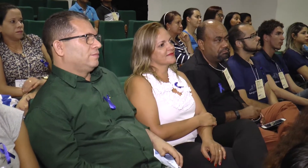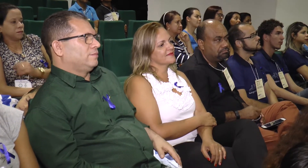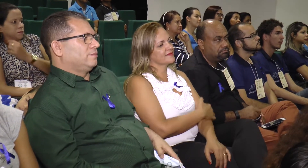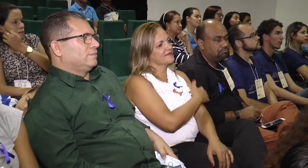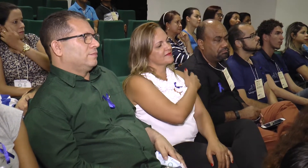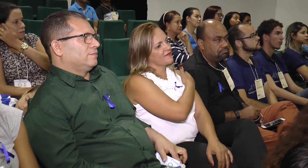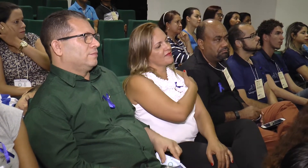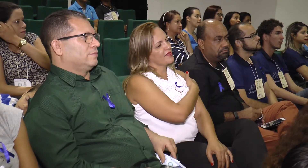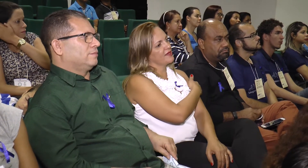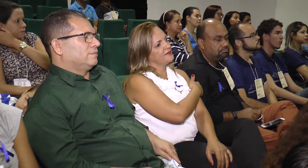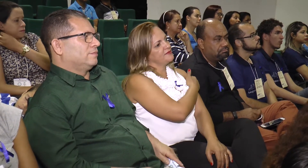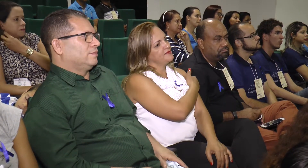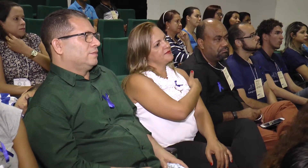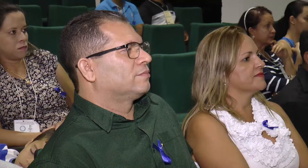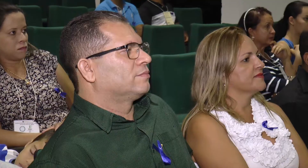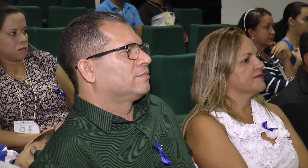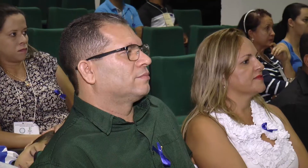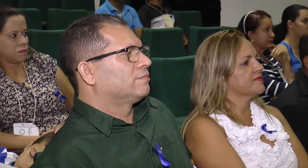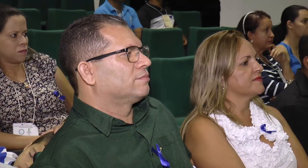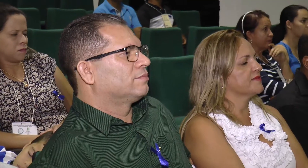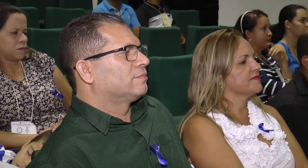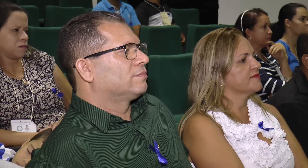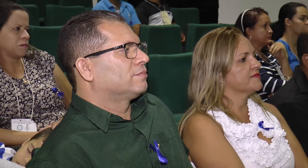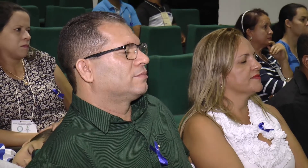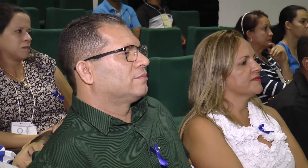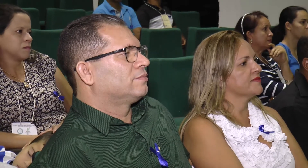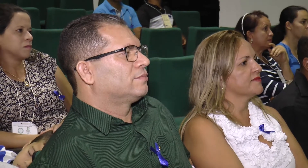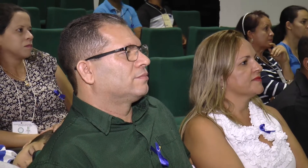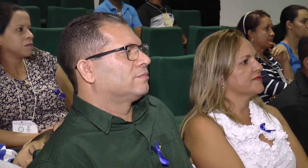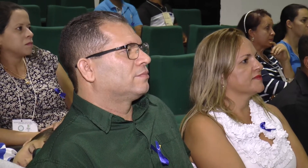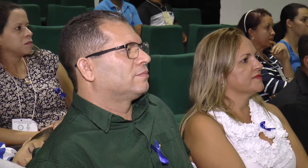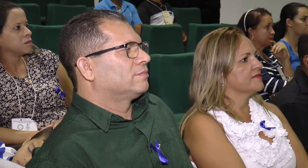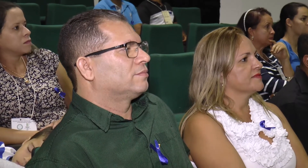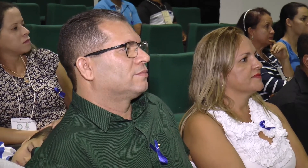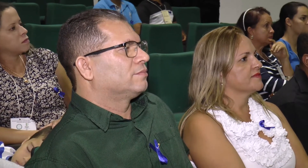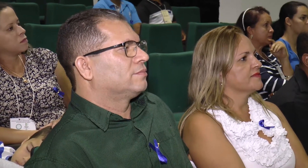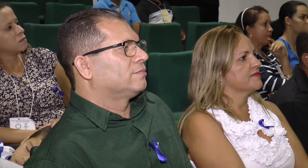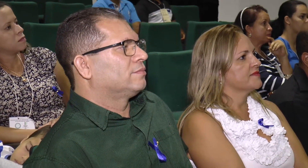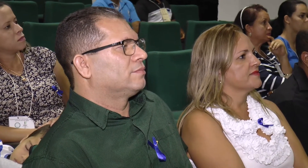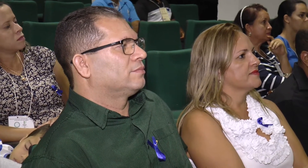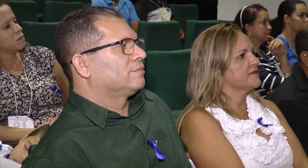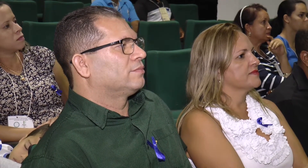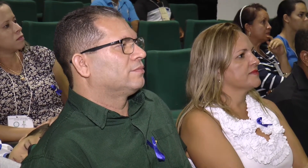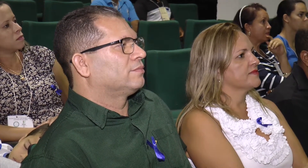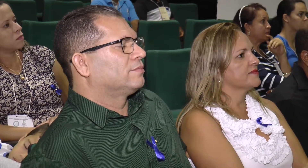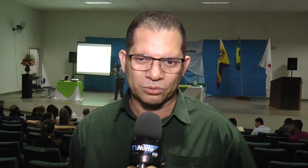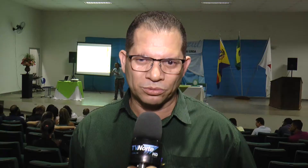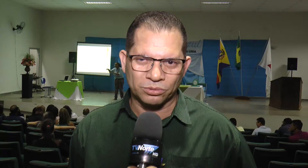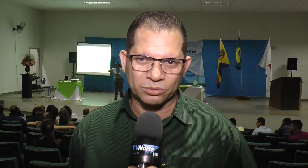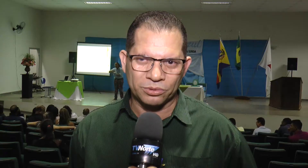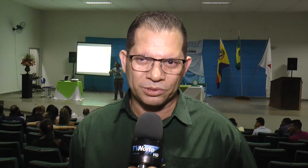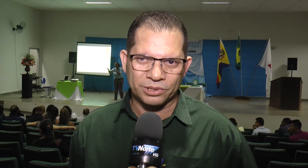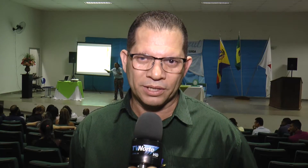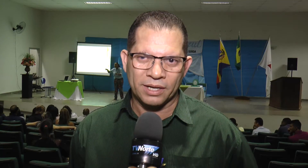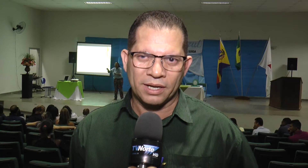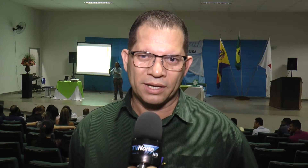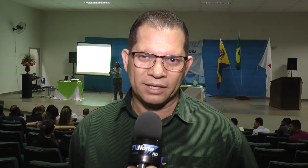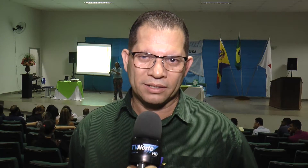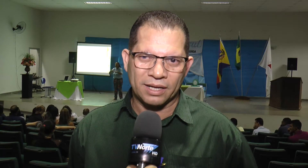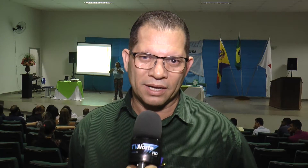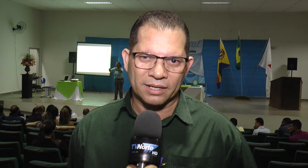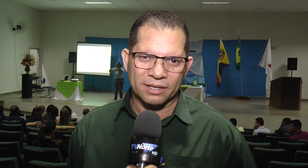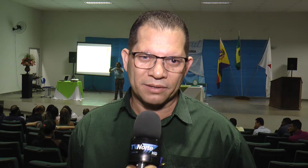de ações inclusiva do Instituto Federal Ele falou dos avanços das pessoas surdas Surdo, hoje